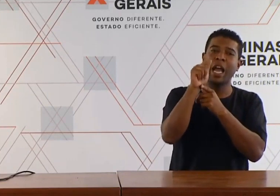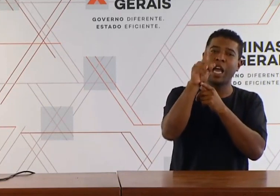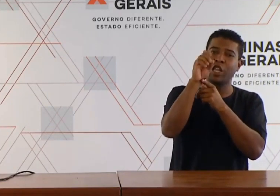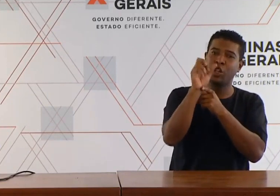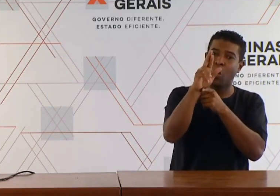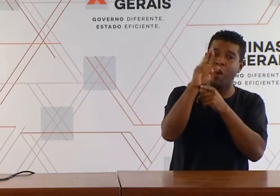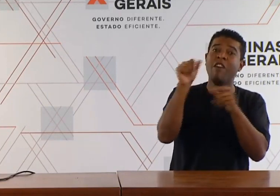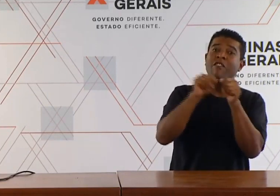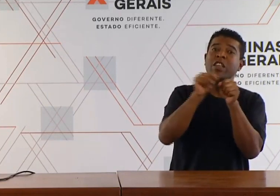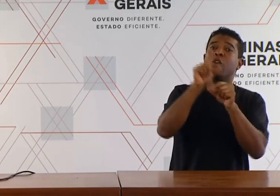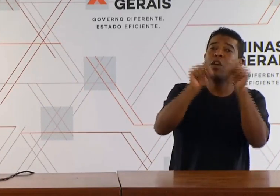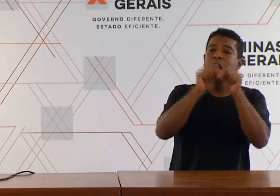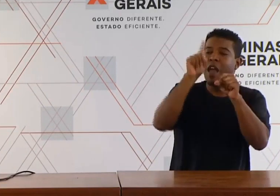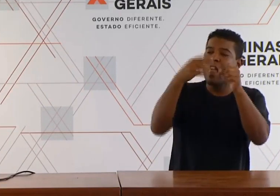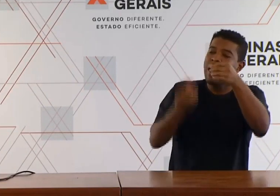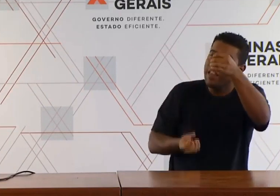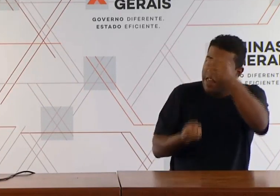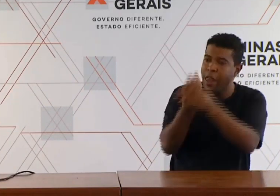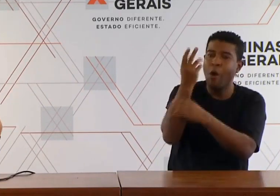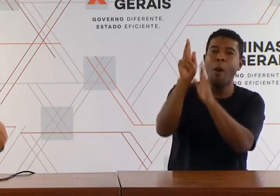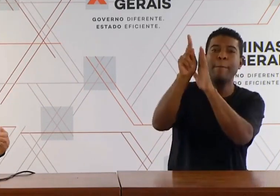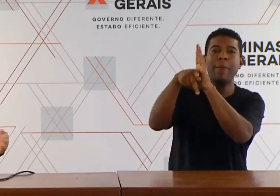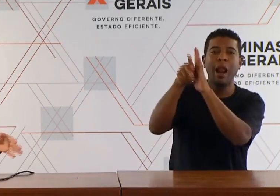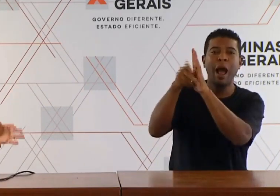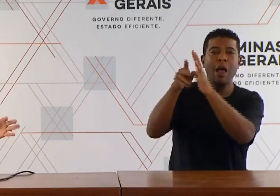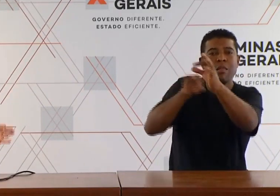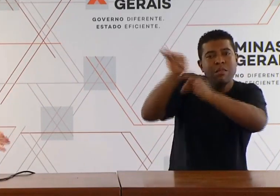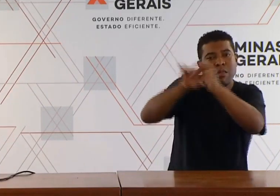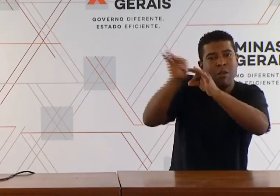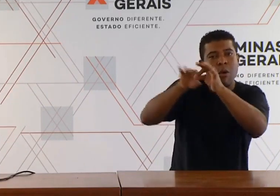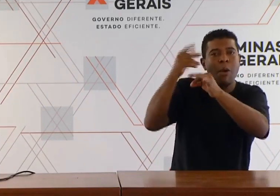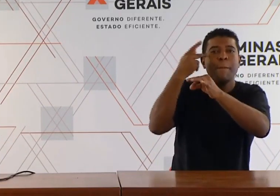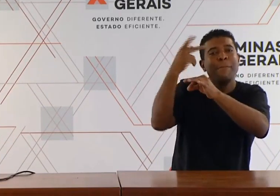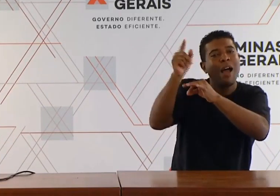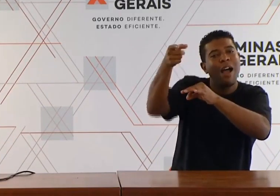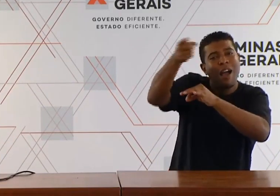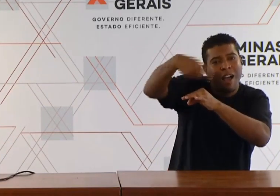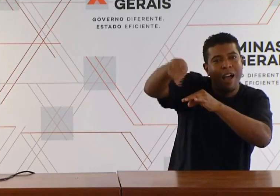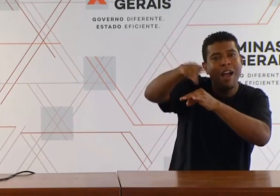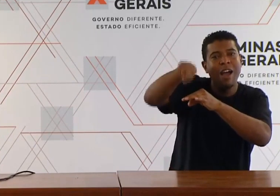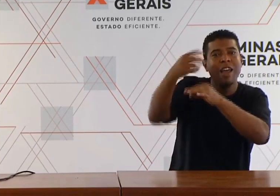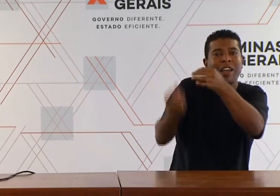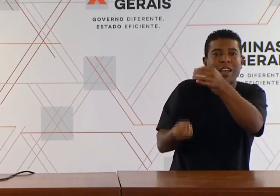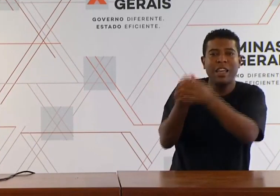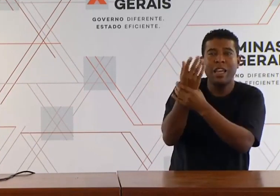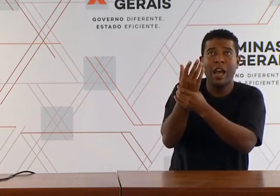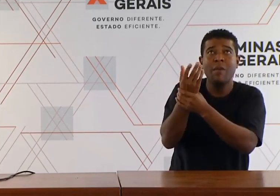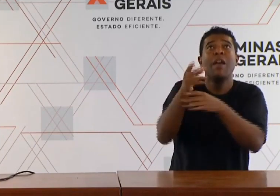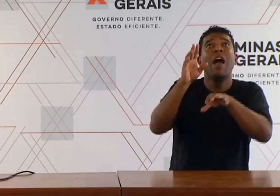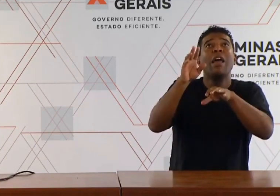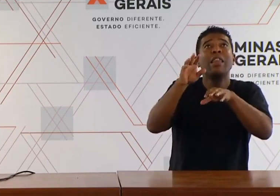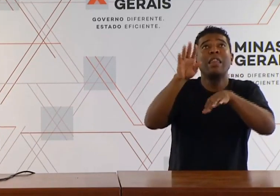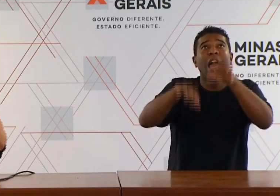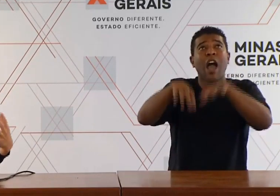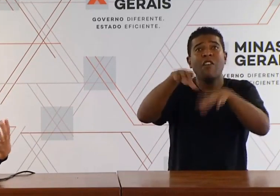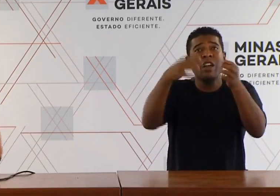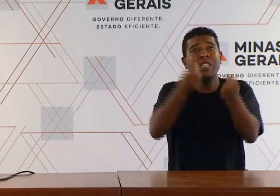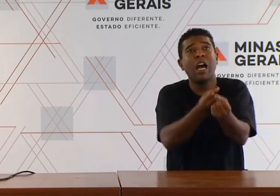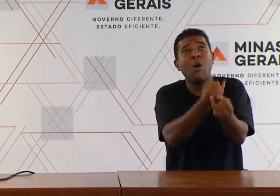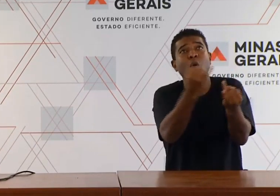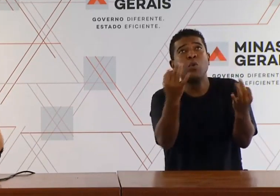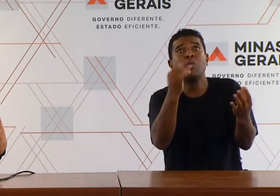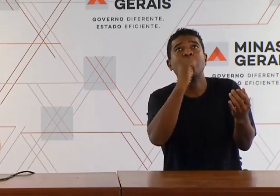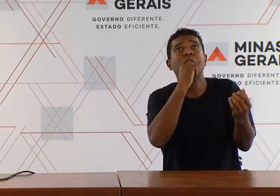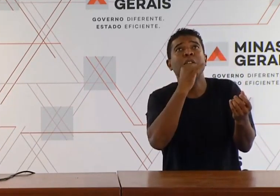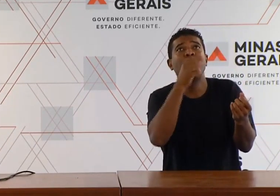rede. Esses planos foram feitos, garantindo a escala eventualmente daqueles servidores que terão que se deslocar às escolas para fazer a